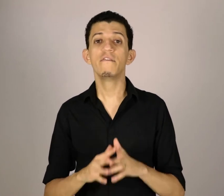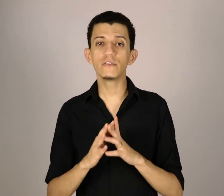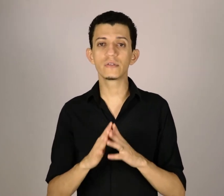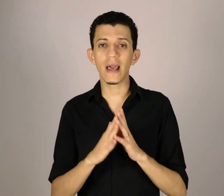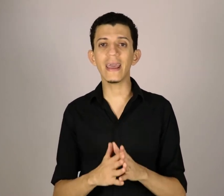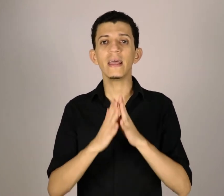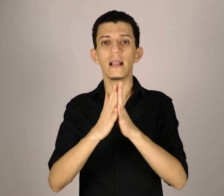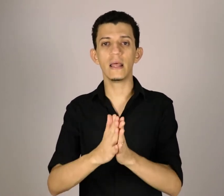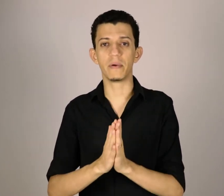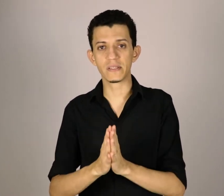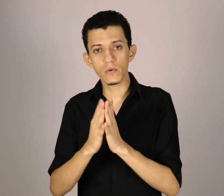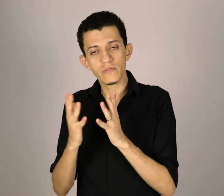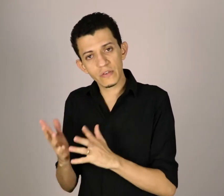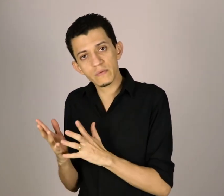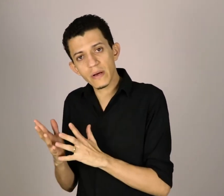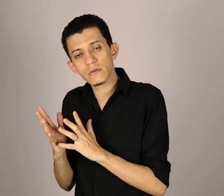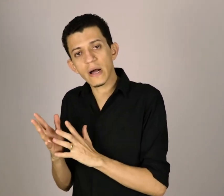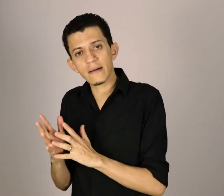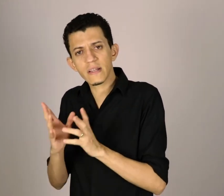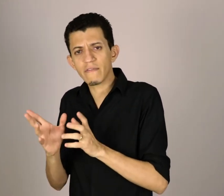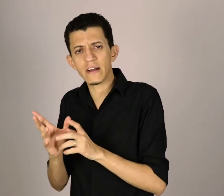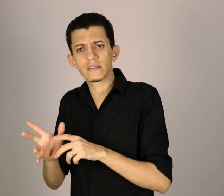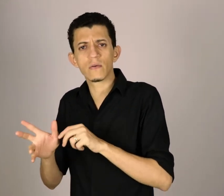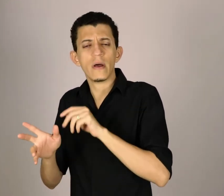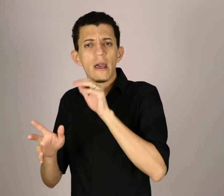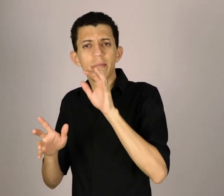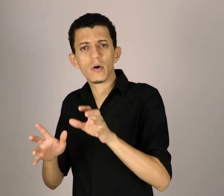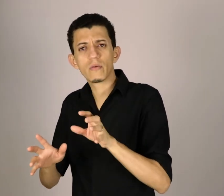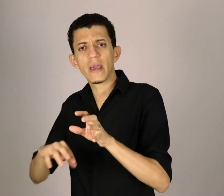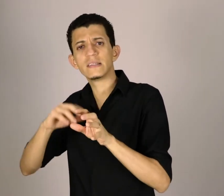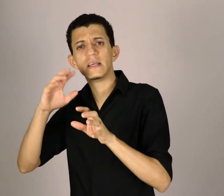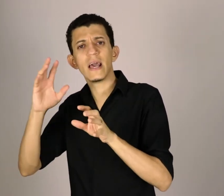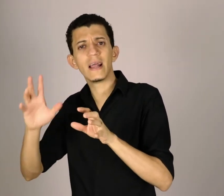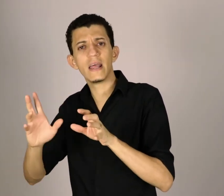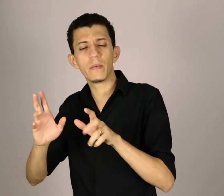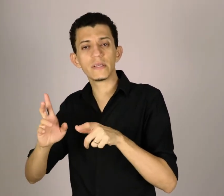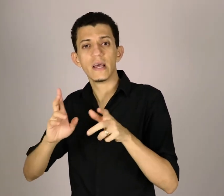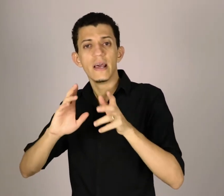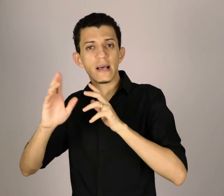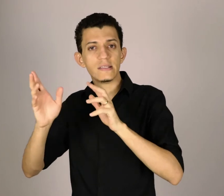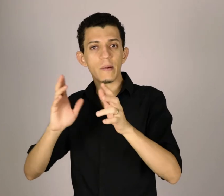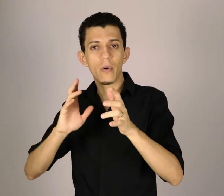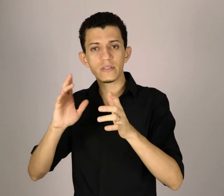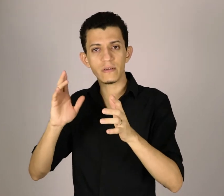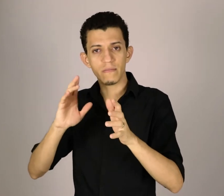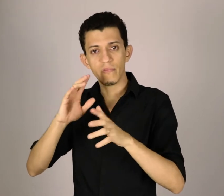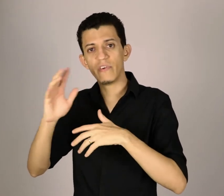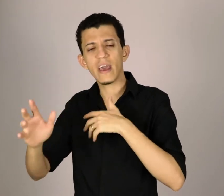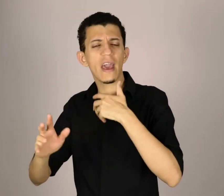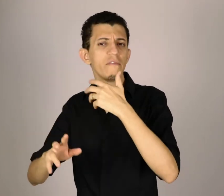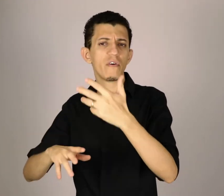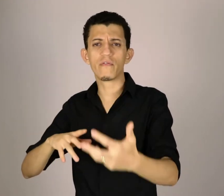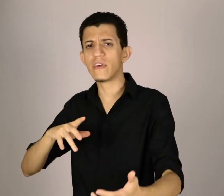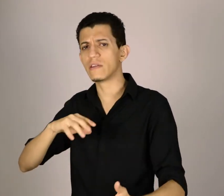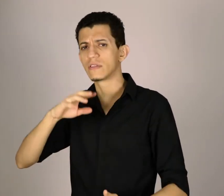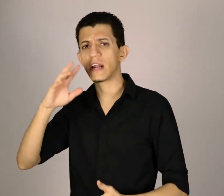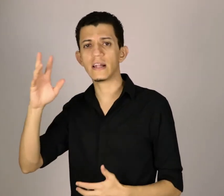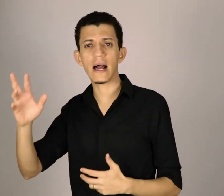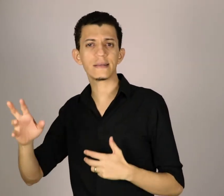vídeos em Libras. Os vídeos meus, no caso, tem vários que são em português e em Libras, e assim você pode ver, rever o vídeo, treinar a